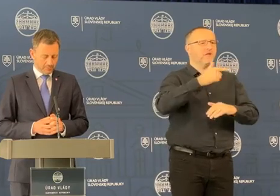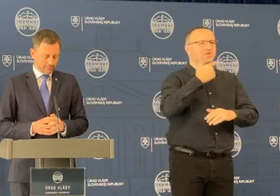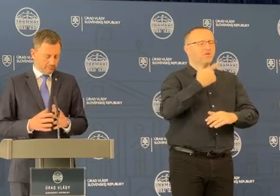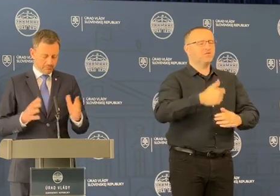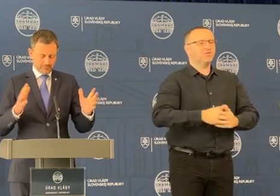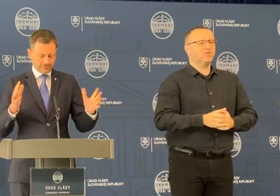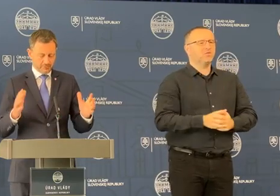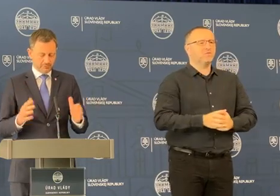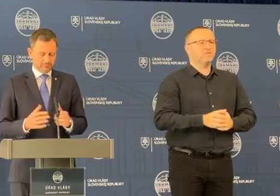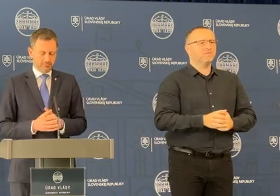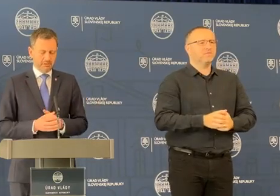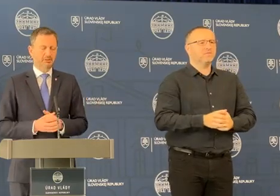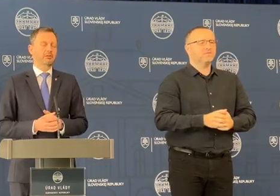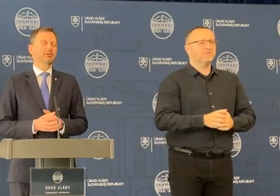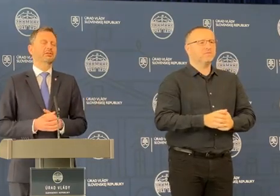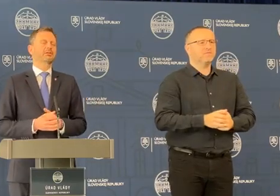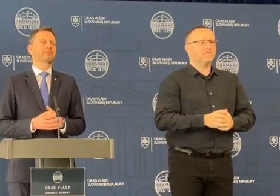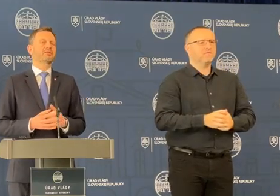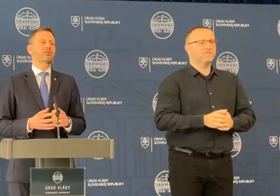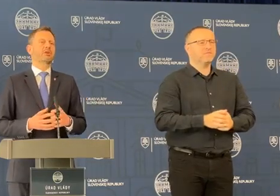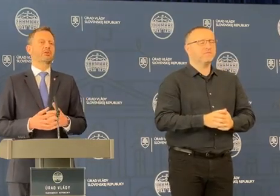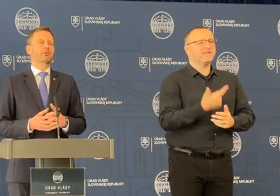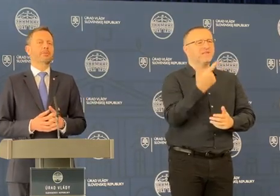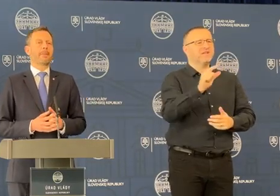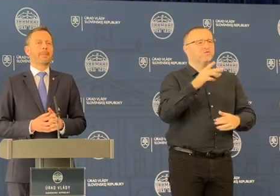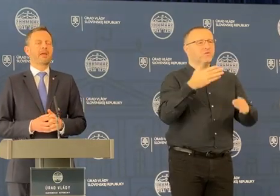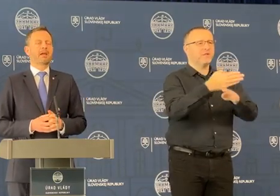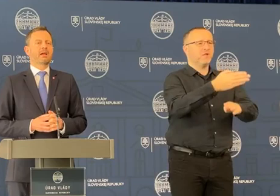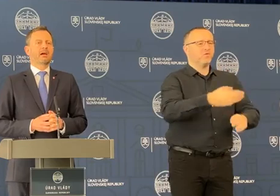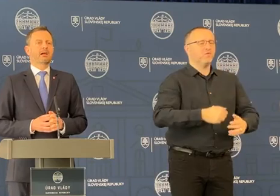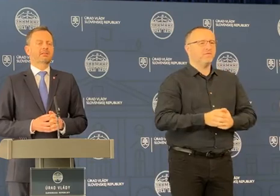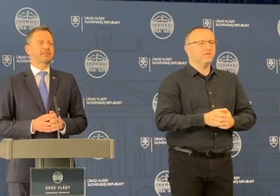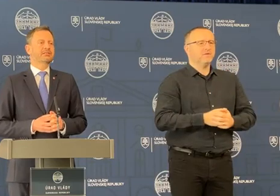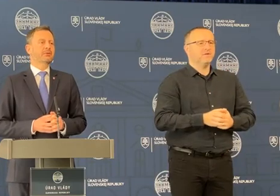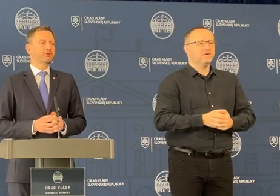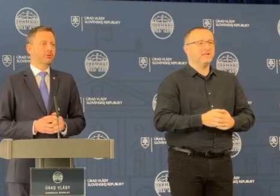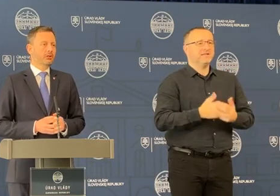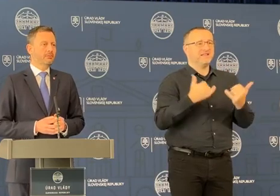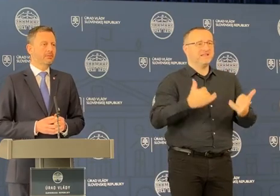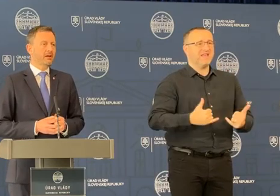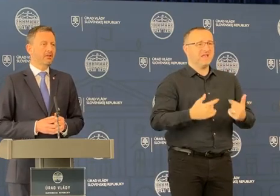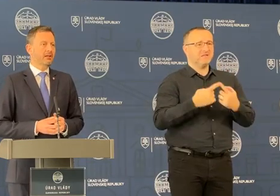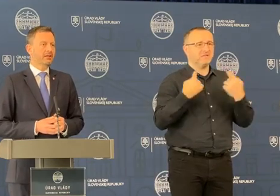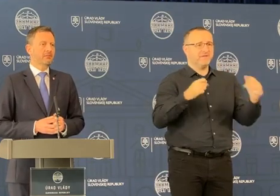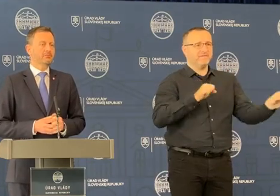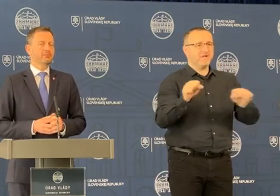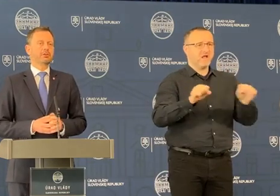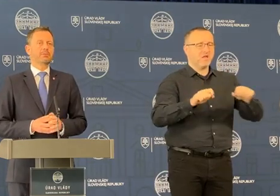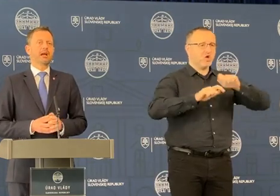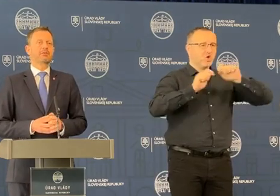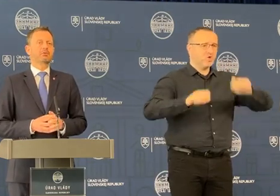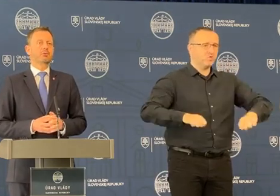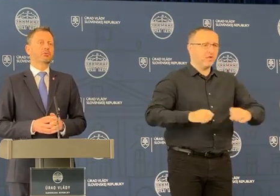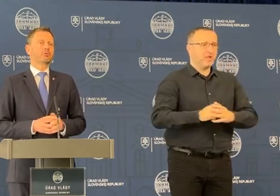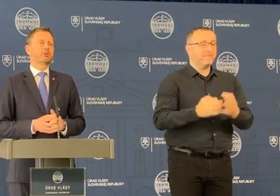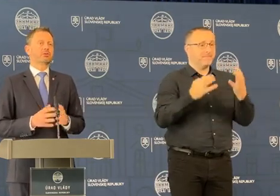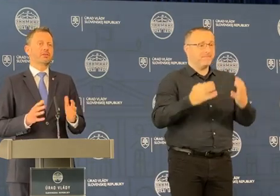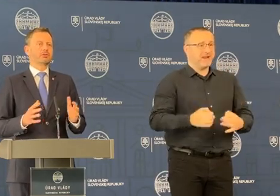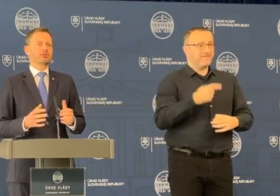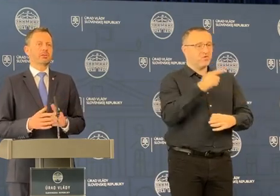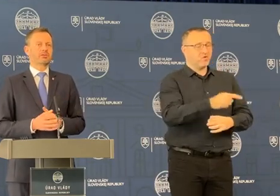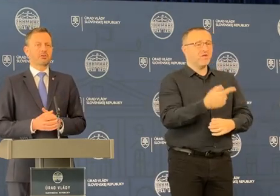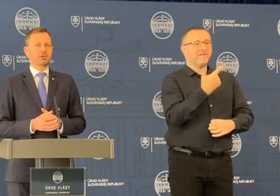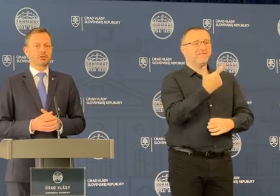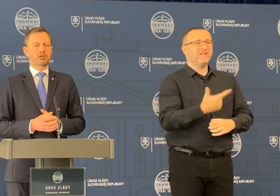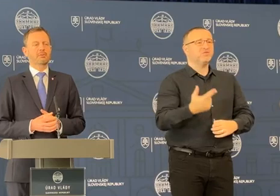tých 200 miliónov. Dnes sme rozhodli na vláde, že práve túto sumu,